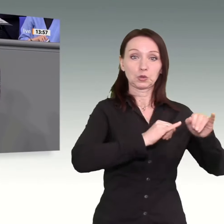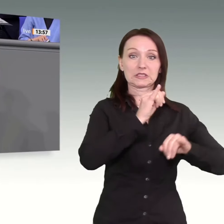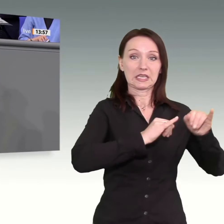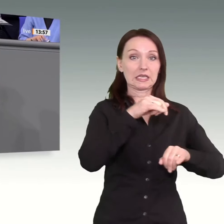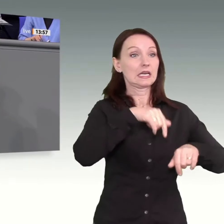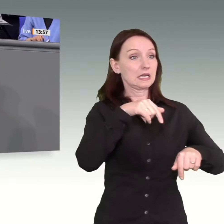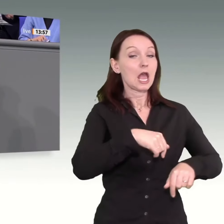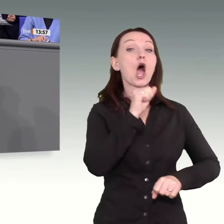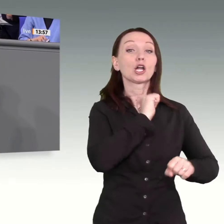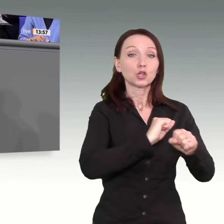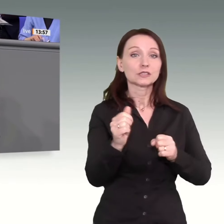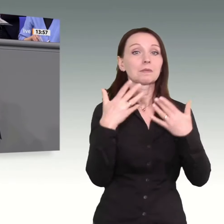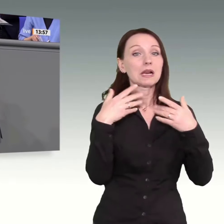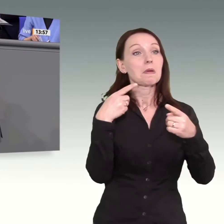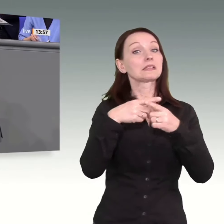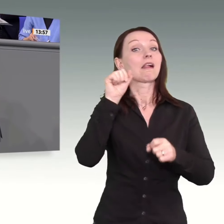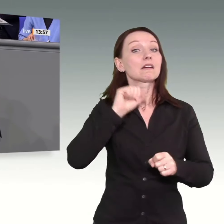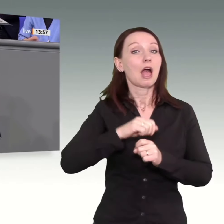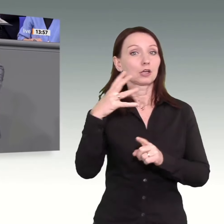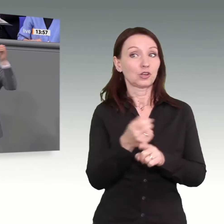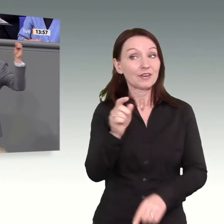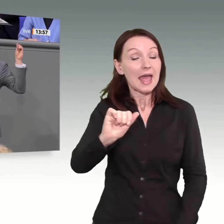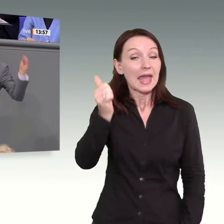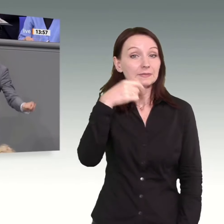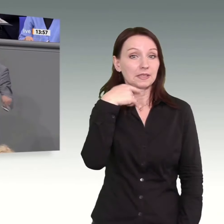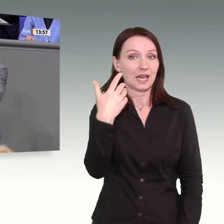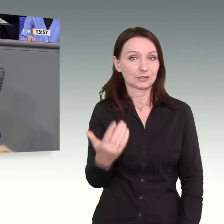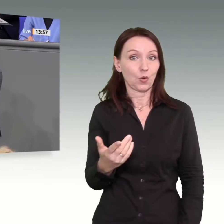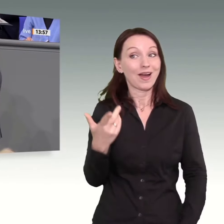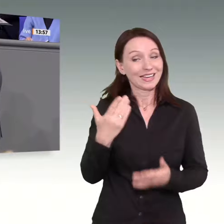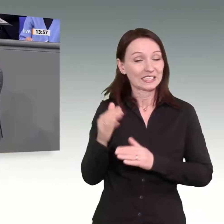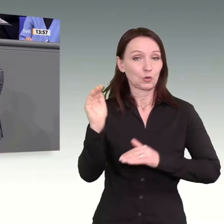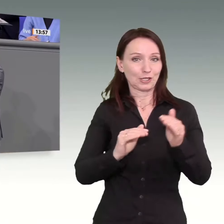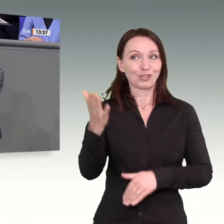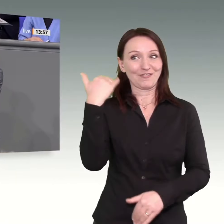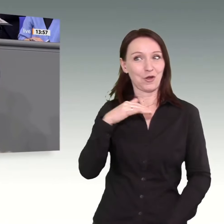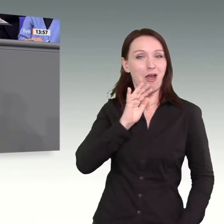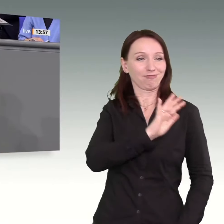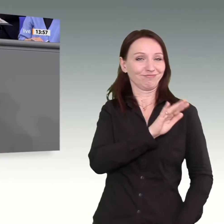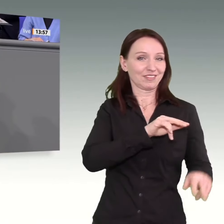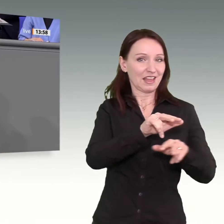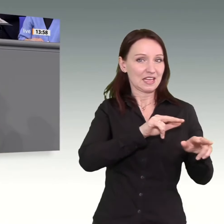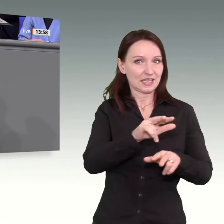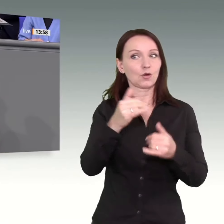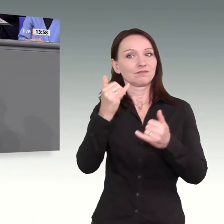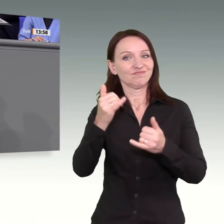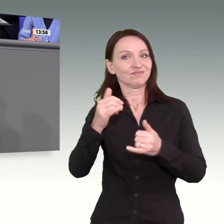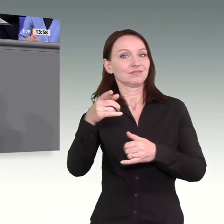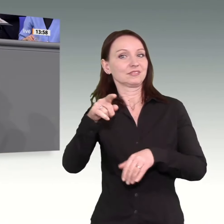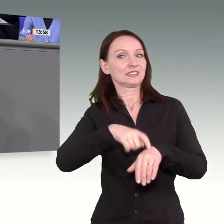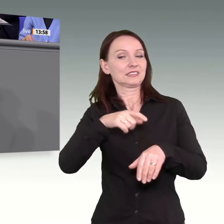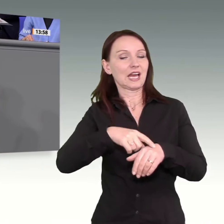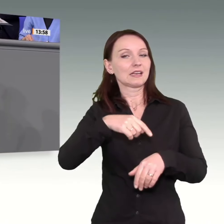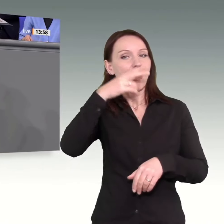die Klimaziele einzuhalten. Das ist der Unterschied zwischen den Zeiten, zu denen Sie Verantwortung hatten, und den Zeiten, in Robert Habeck im